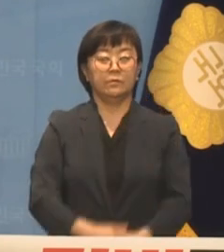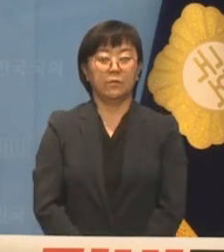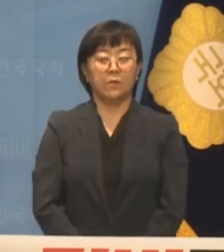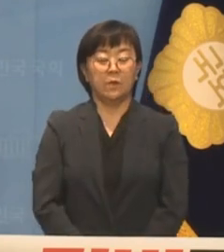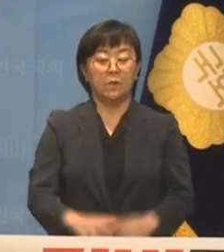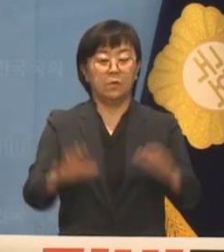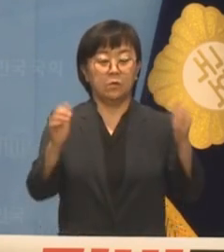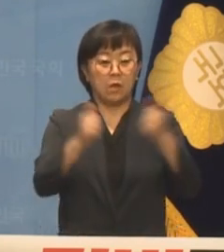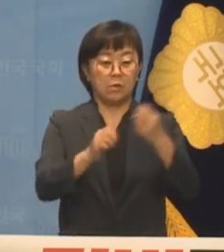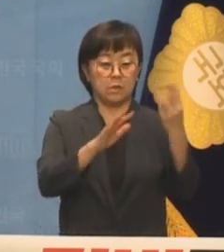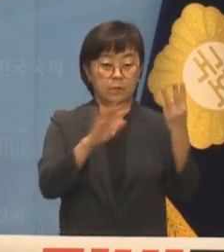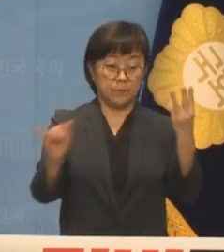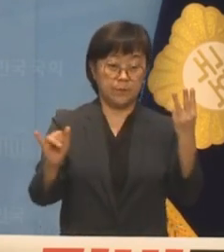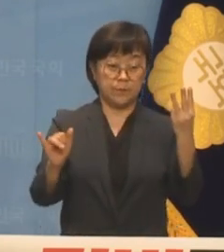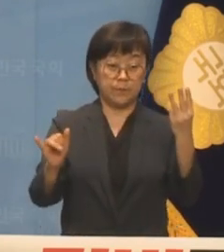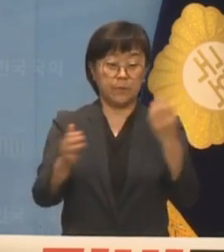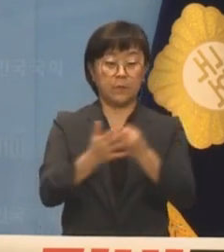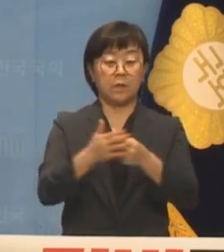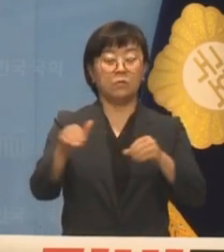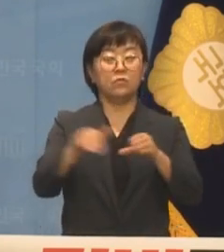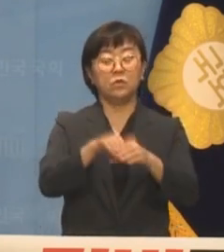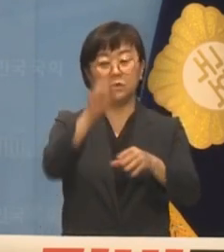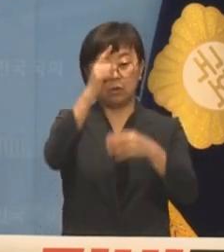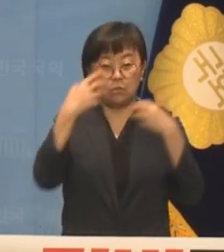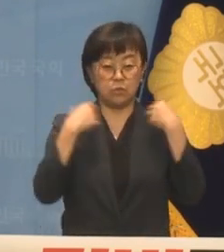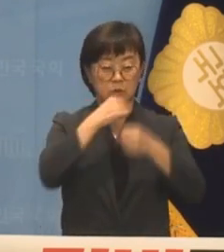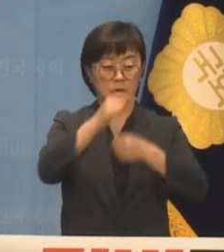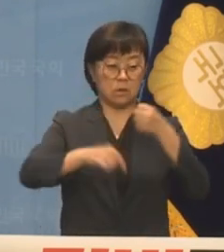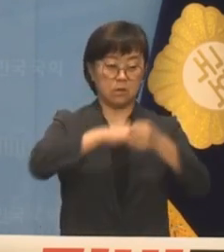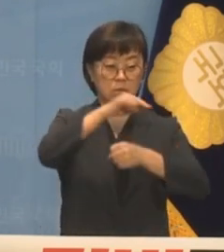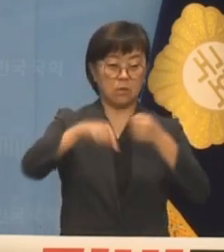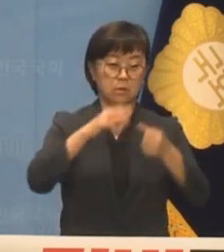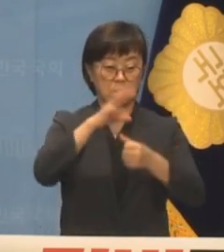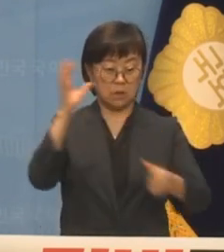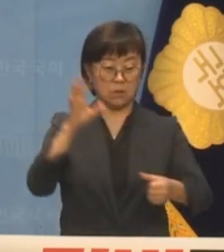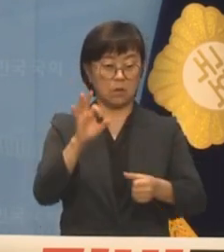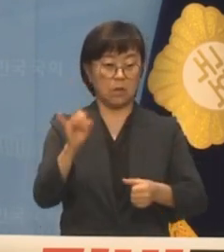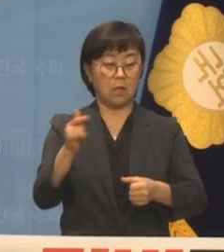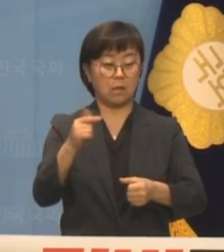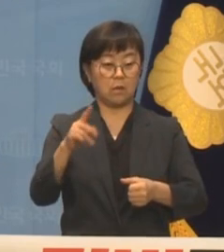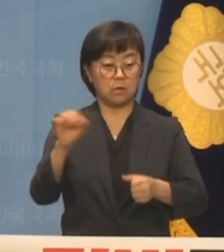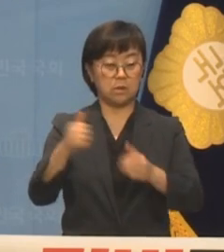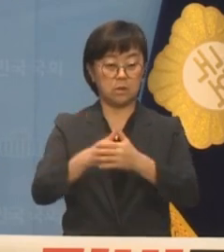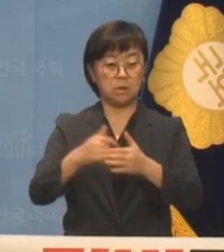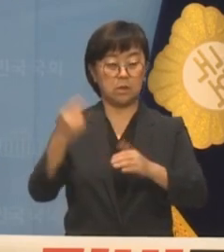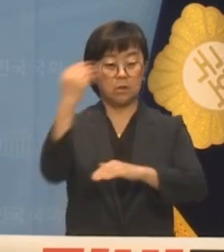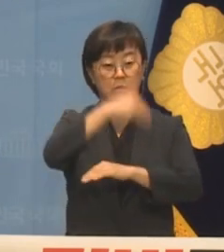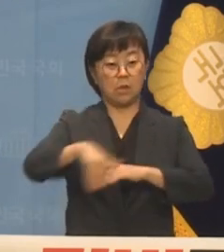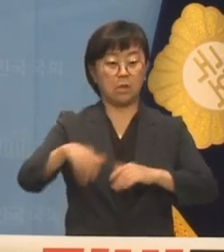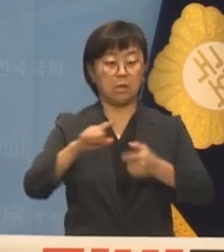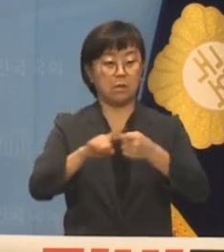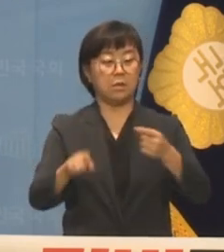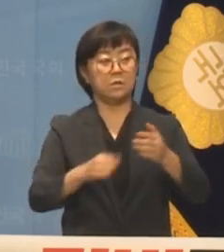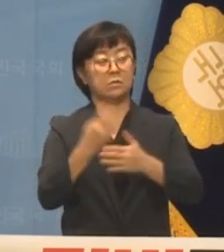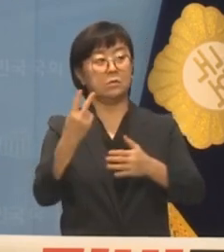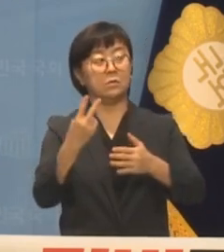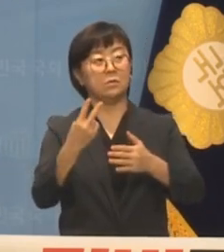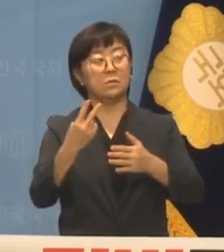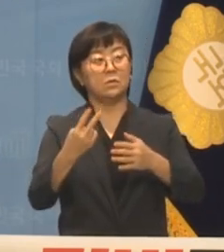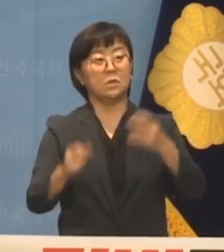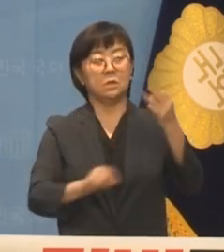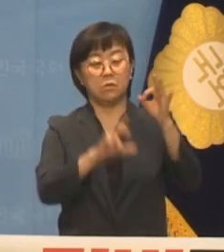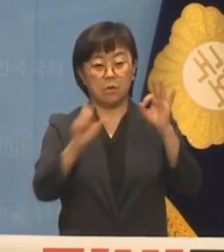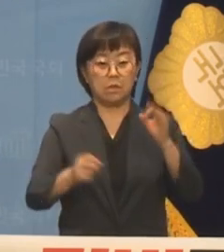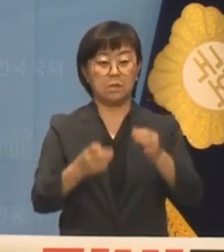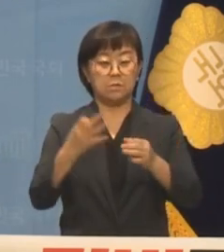위 국회의원 3위는 문정부의 탈원전 에너지 전환 로드맵이 2017년 10월 24일 통과됐기